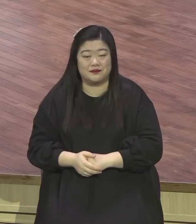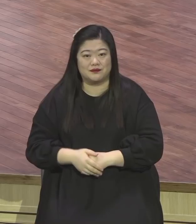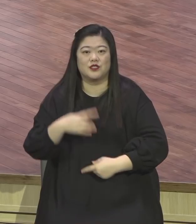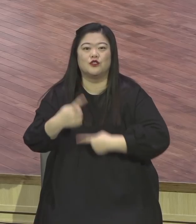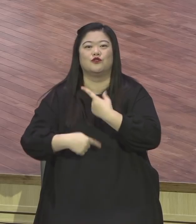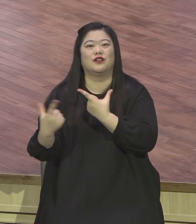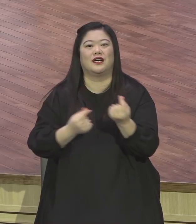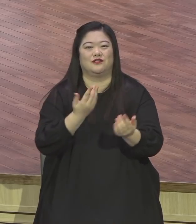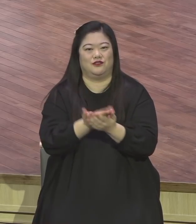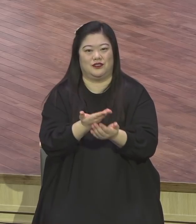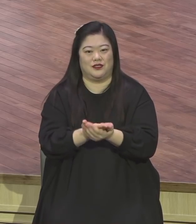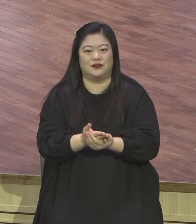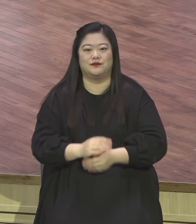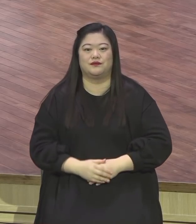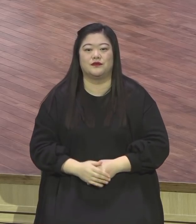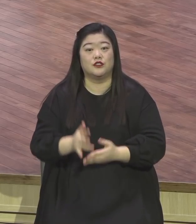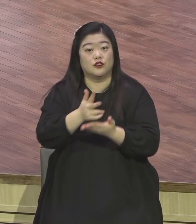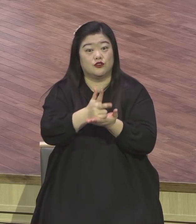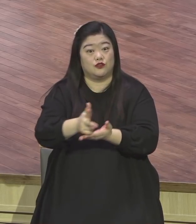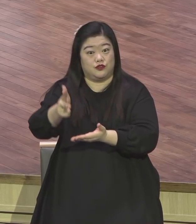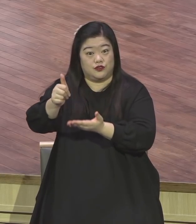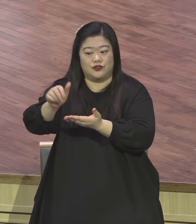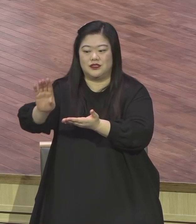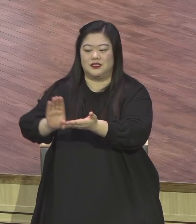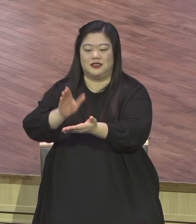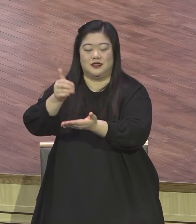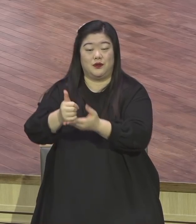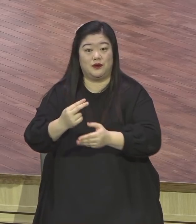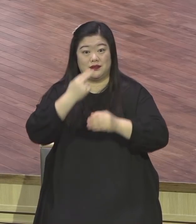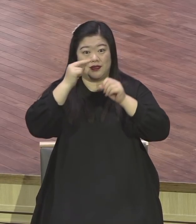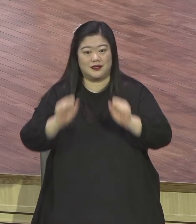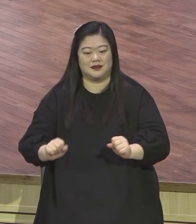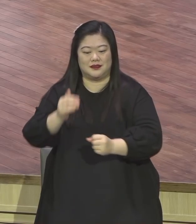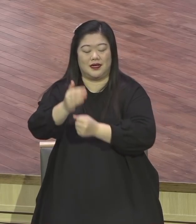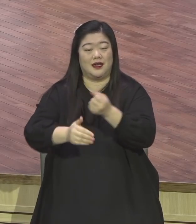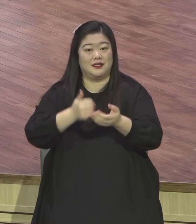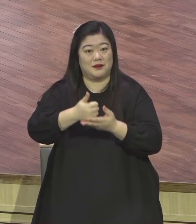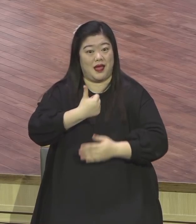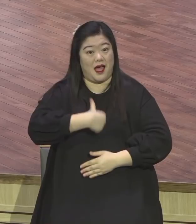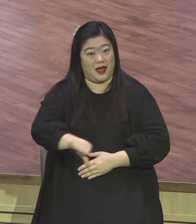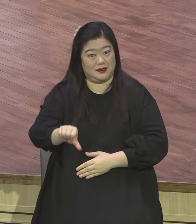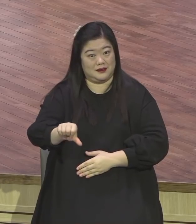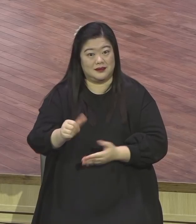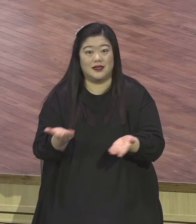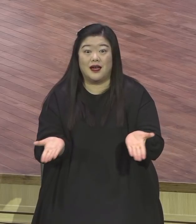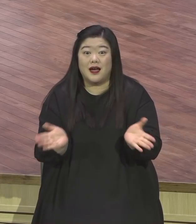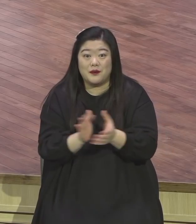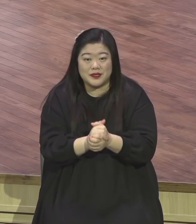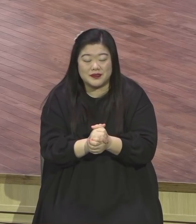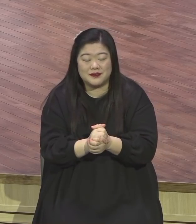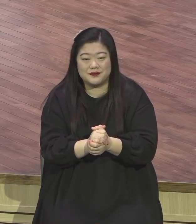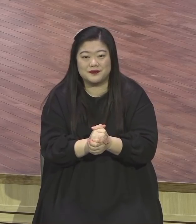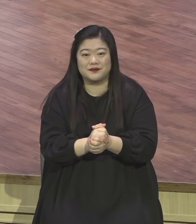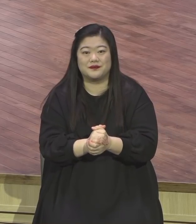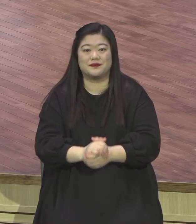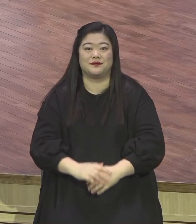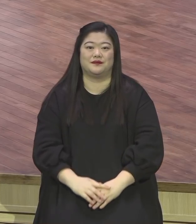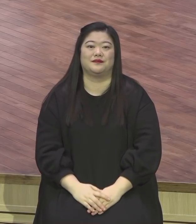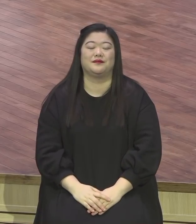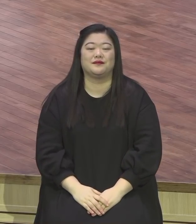주는 그리스도시오 살아계신 하나님의 아들이십니다. 아멘 우리 해외